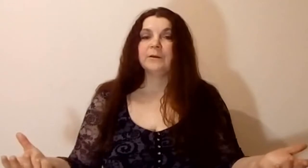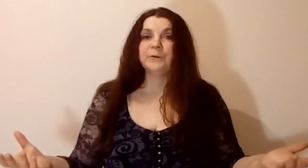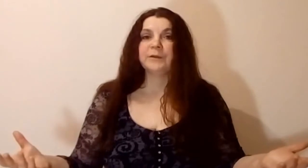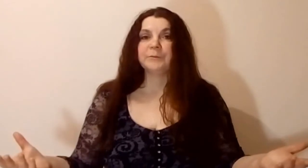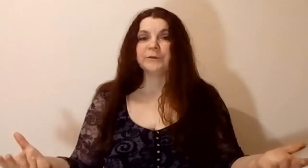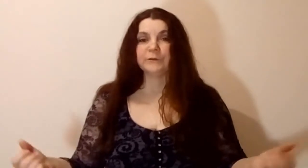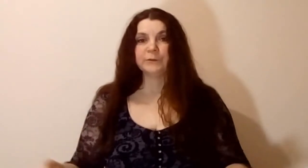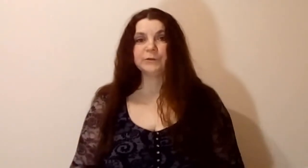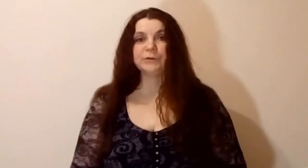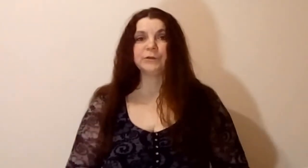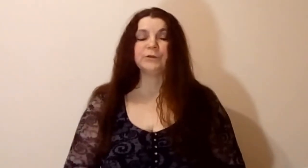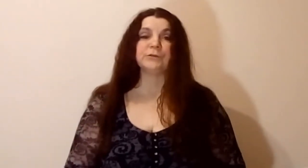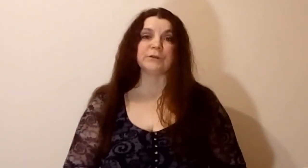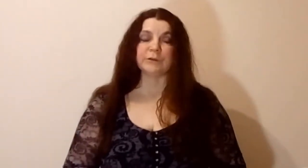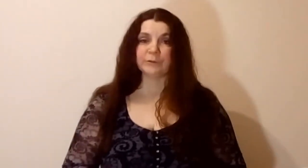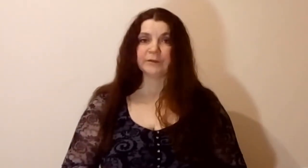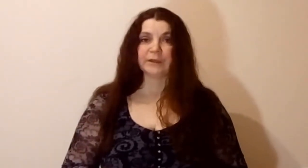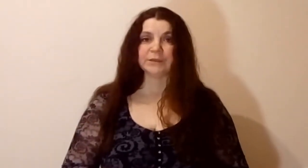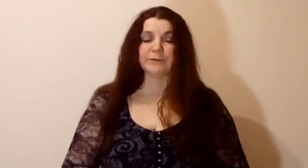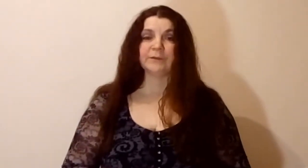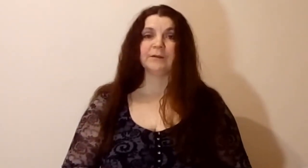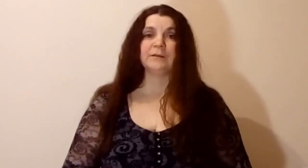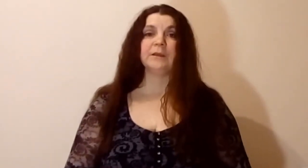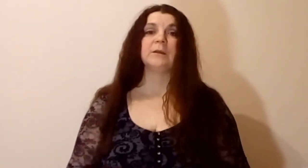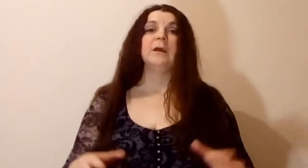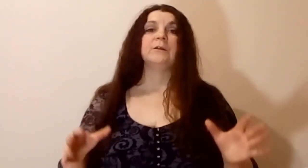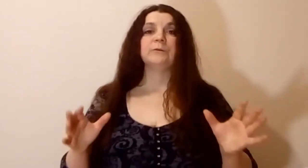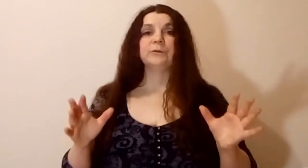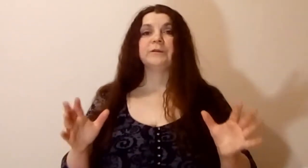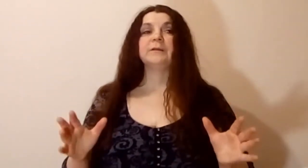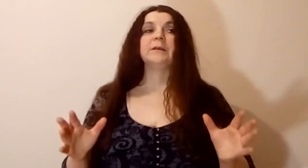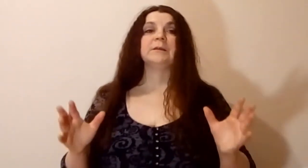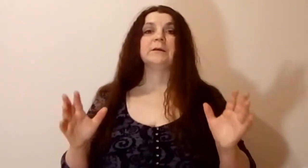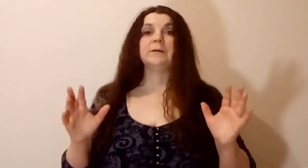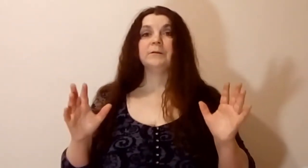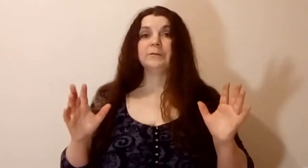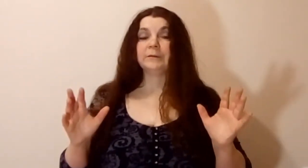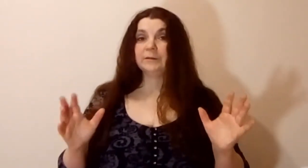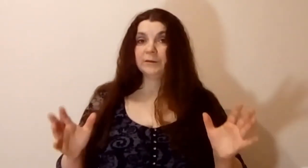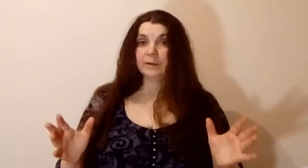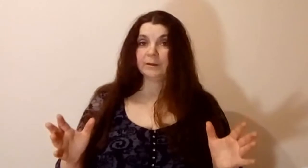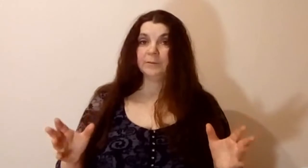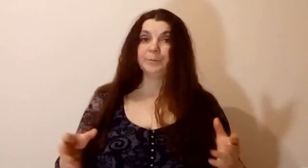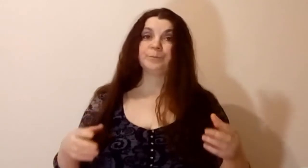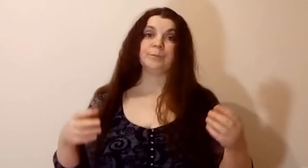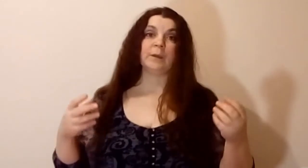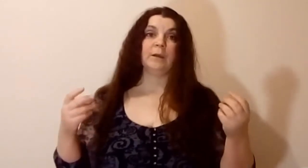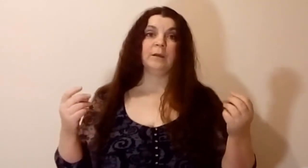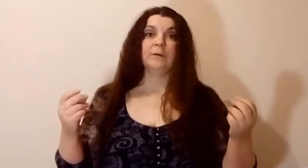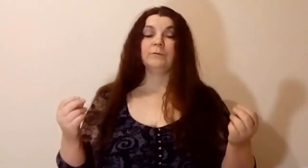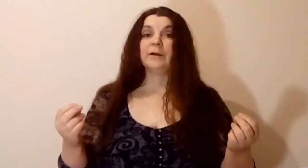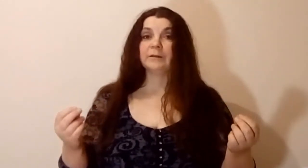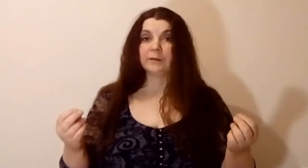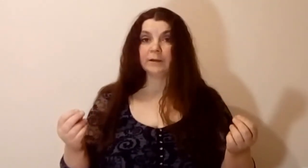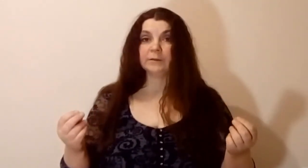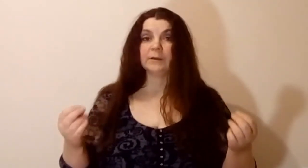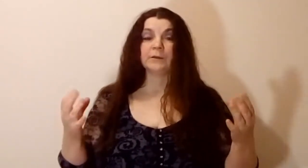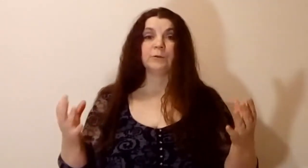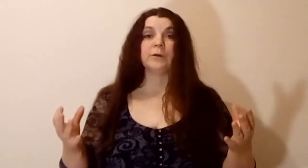легкие поцелуи, щечки, ничего такого страшного здесь нет. Ну, то есть это те контакты, которые